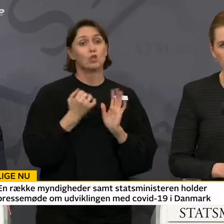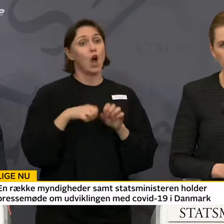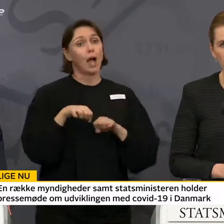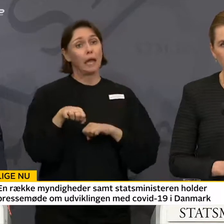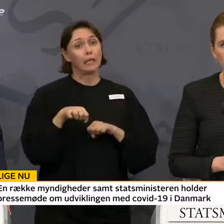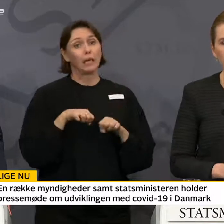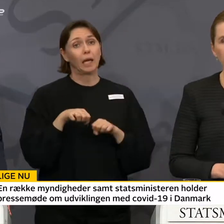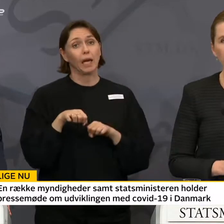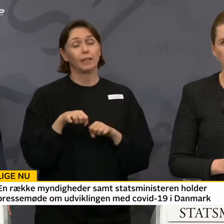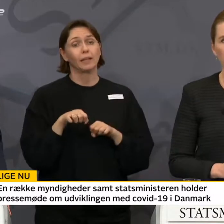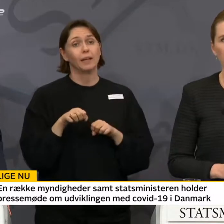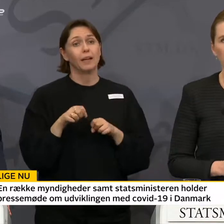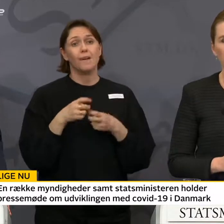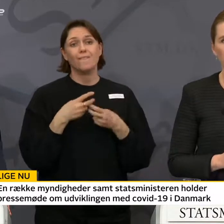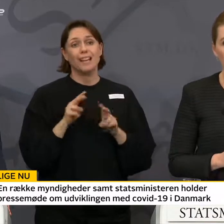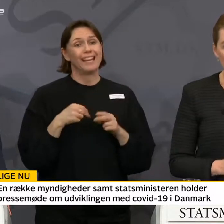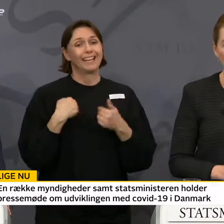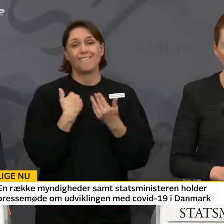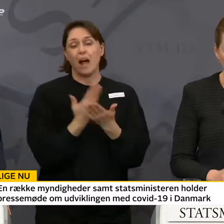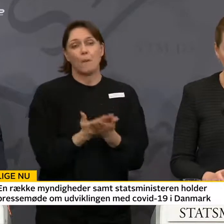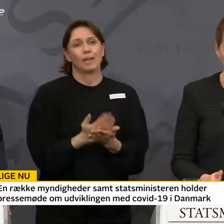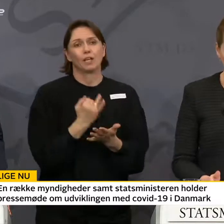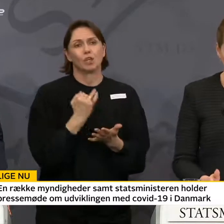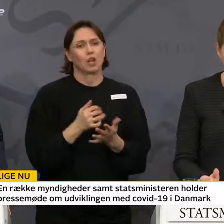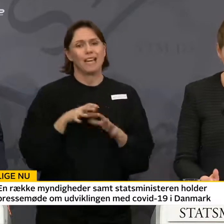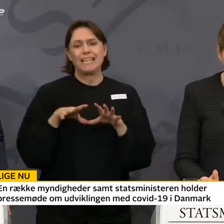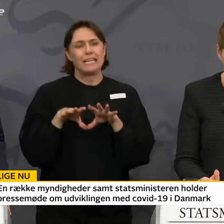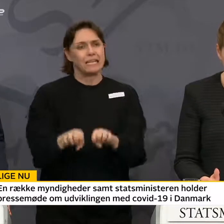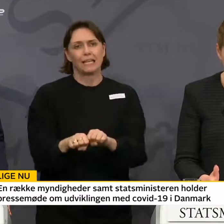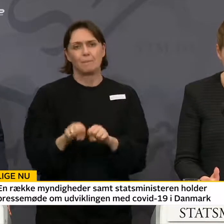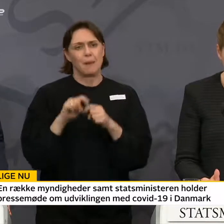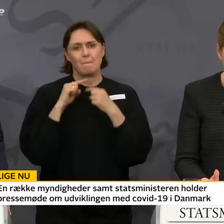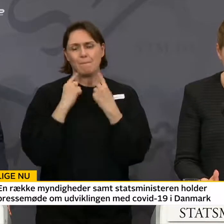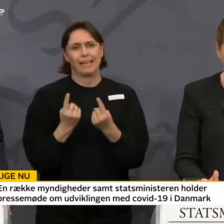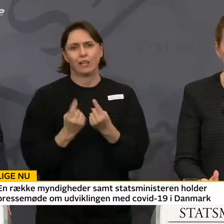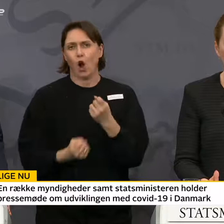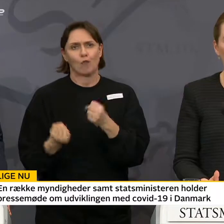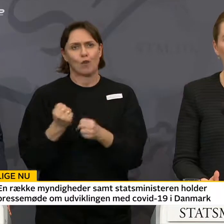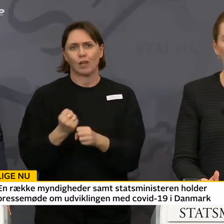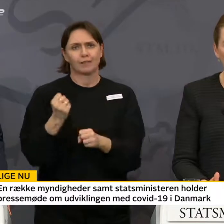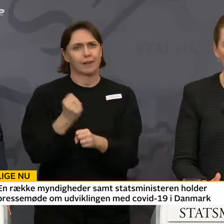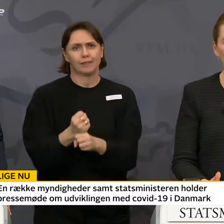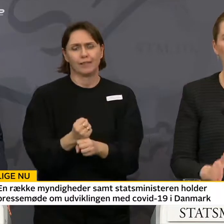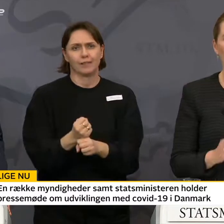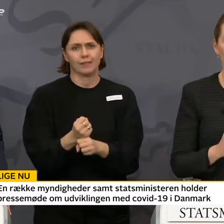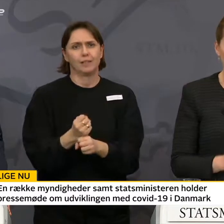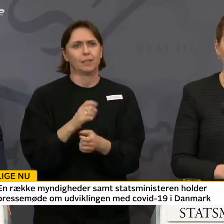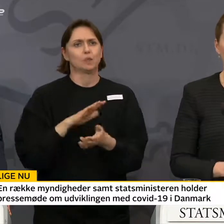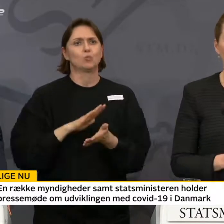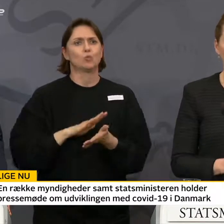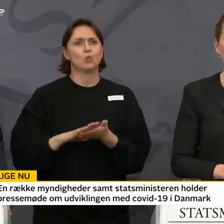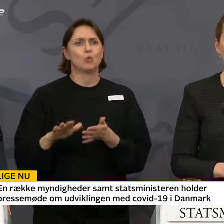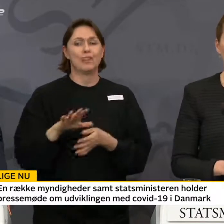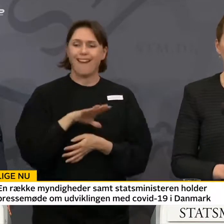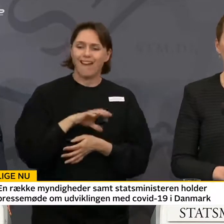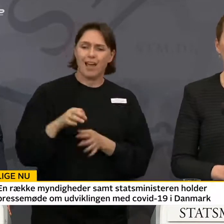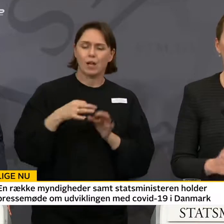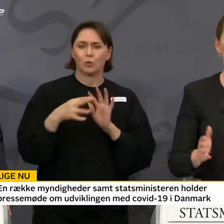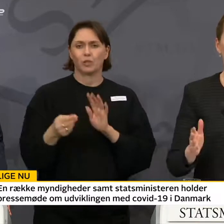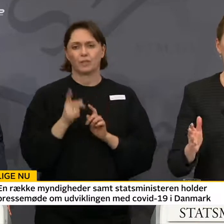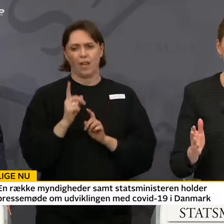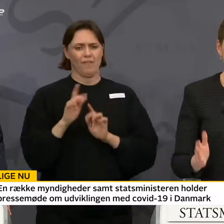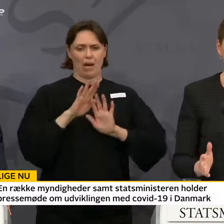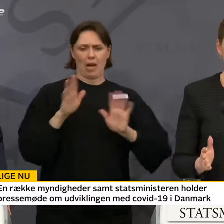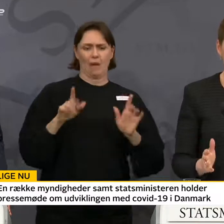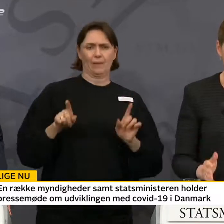regering ikke fremlægge så indgribende meldinger og foranstaltninger, uden at have alle løsninger klar